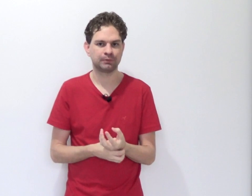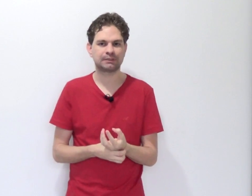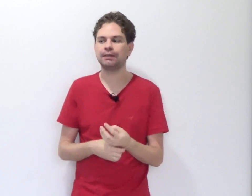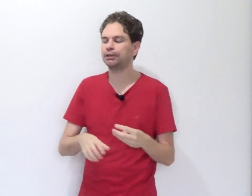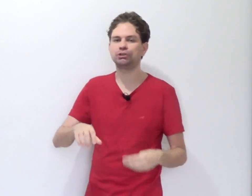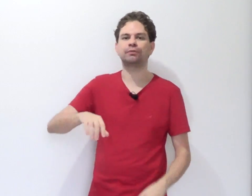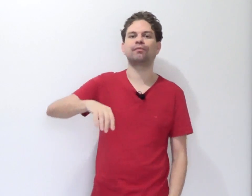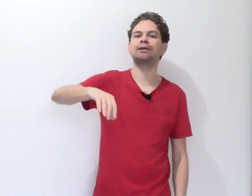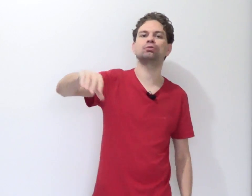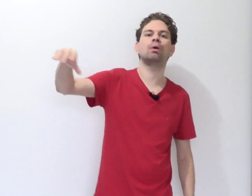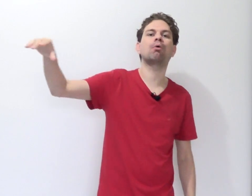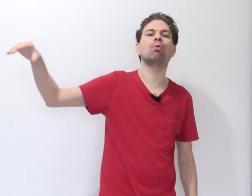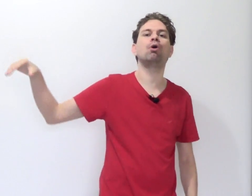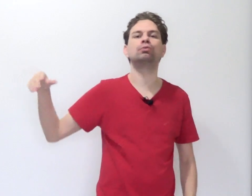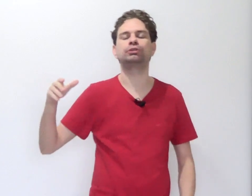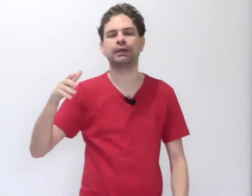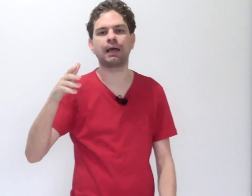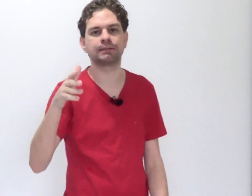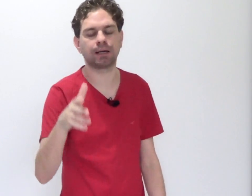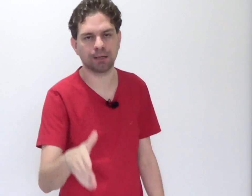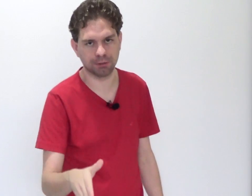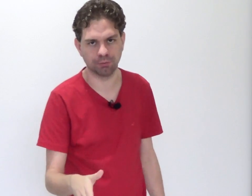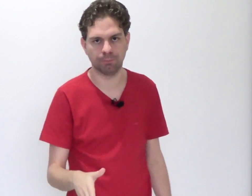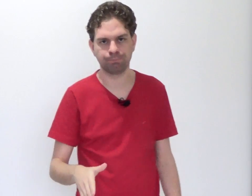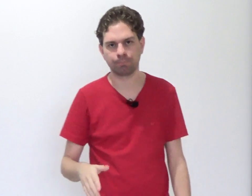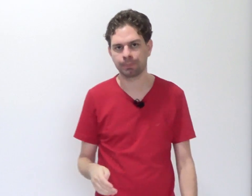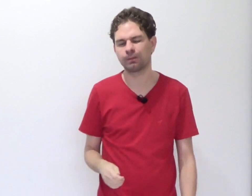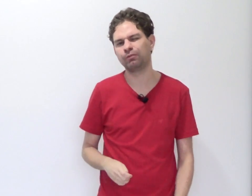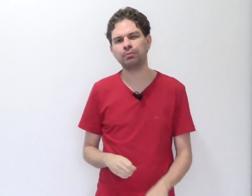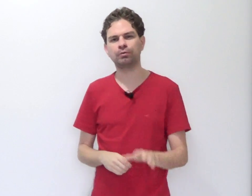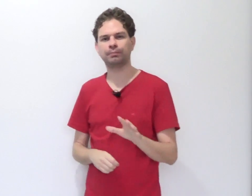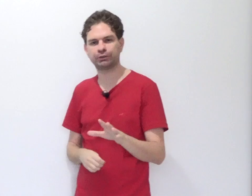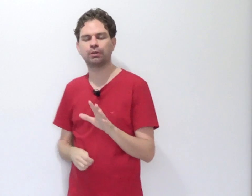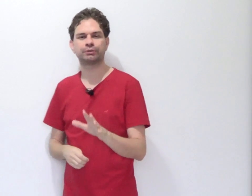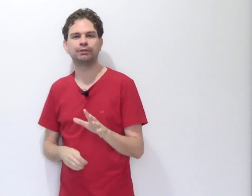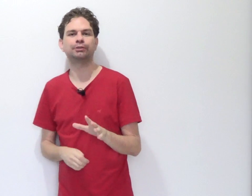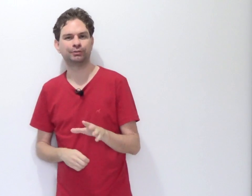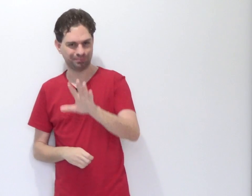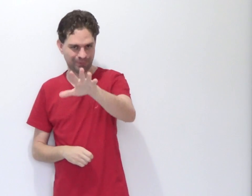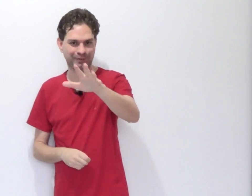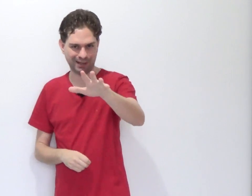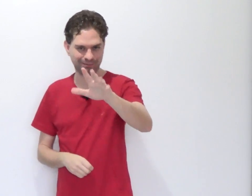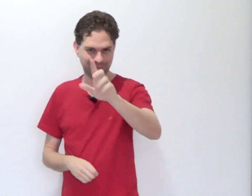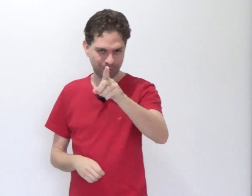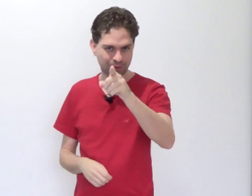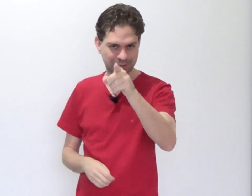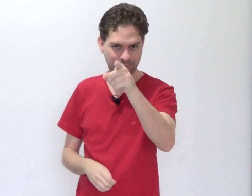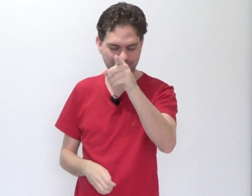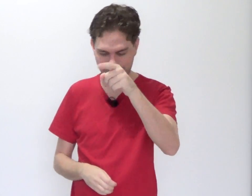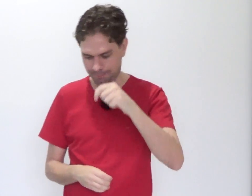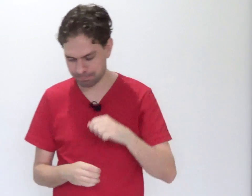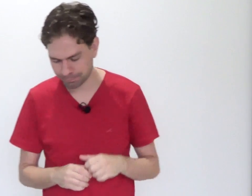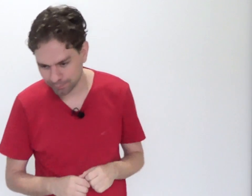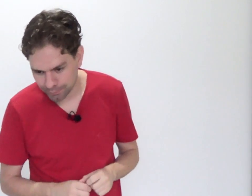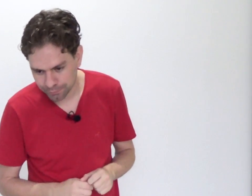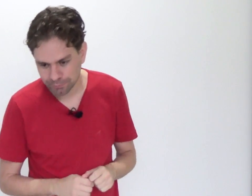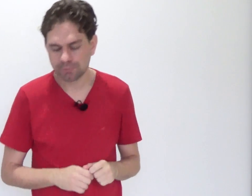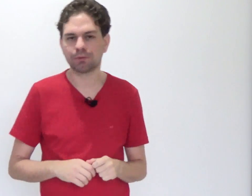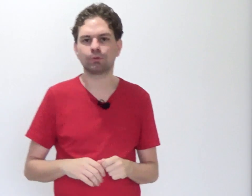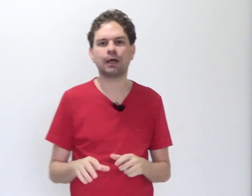Sem que a gente faça um acordo de realizar aquilo. Vamos imaginar o seguinte? Pra ficar... Olha só, vocês vão entender. Tu tá